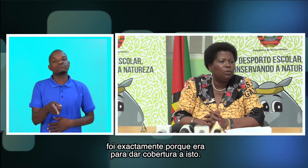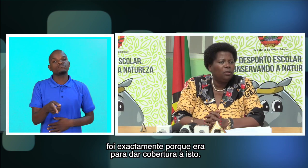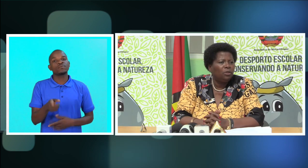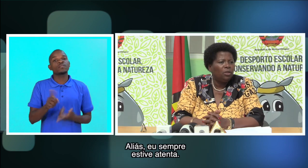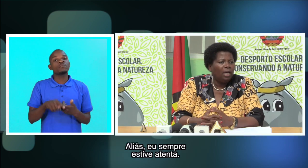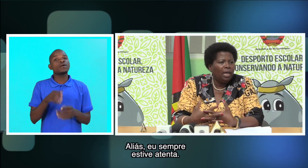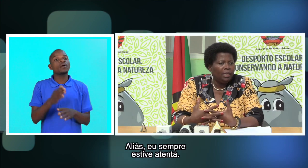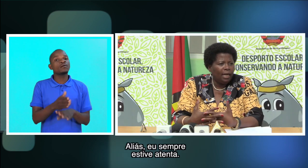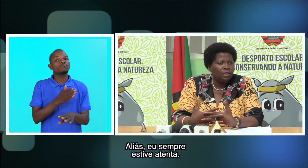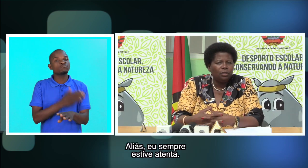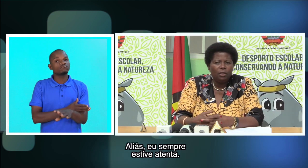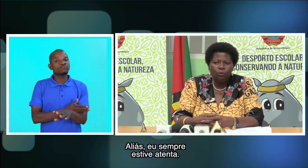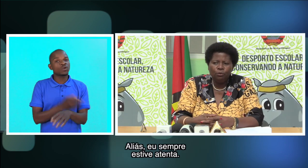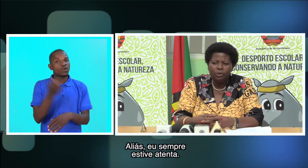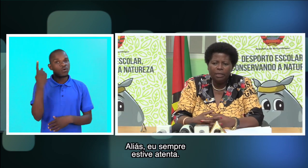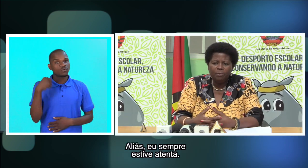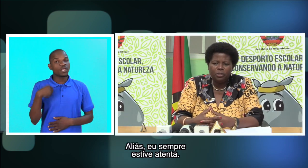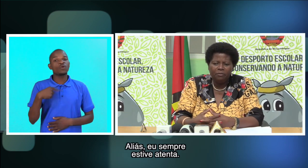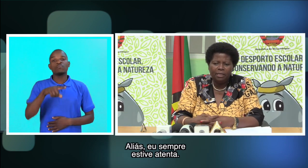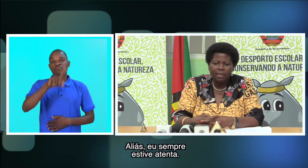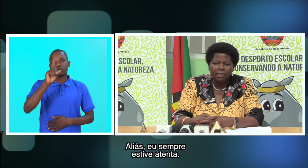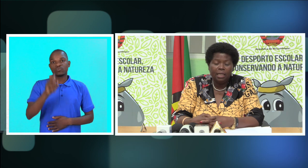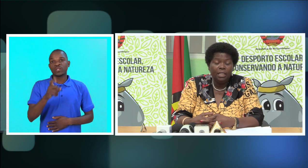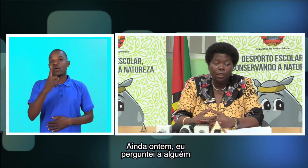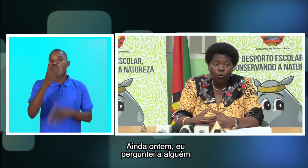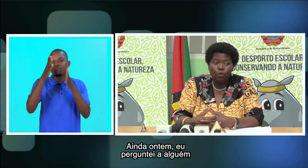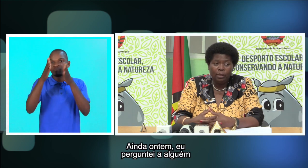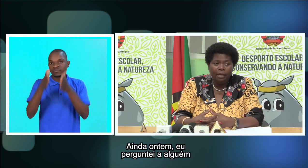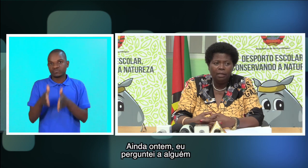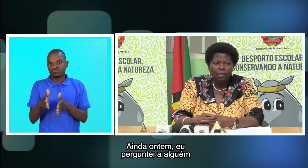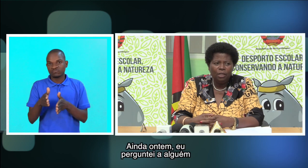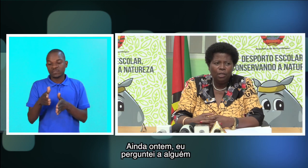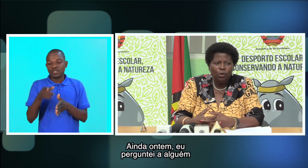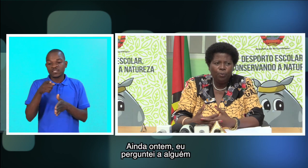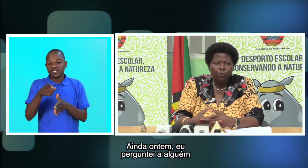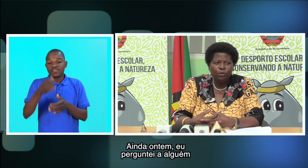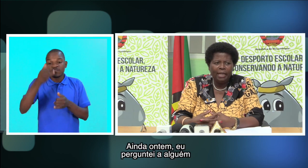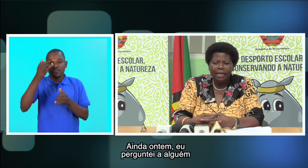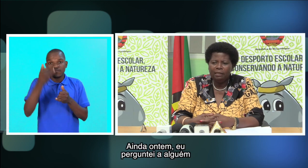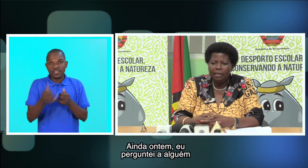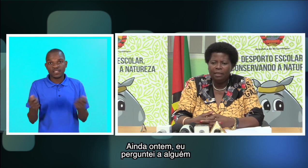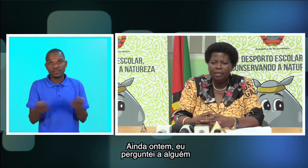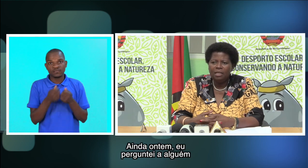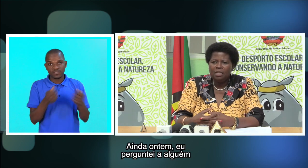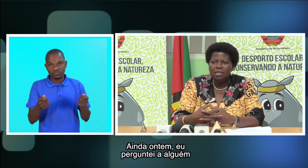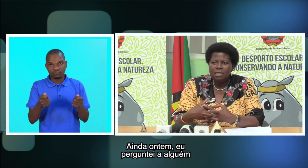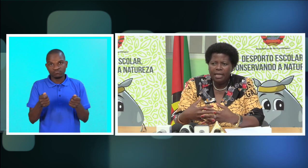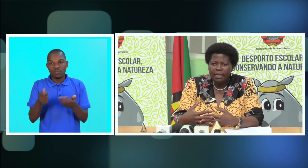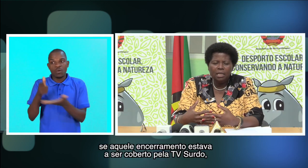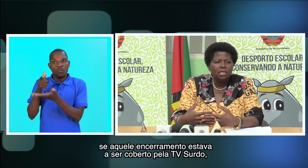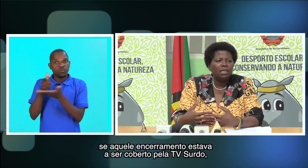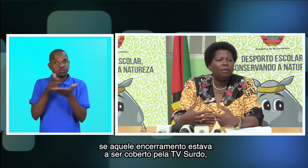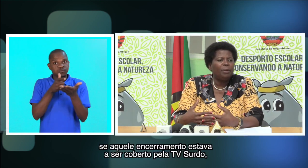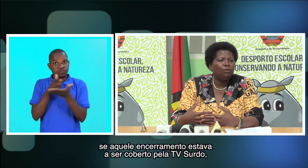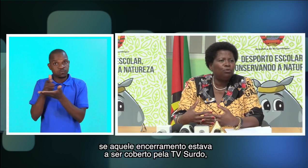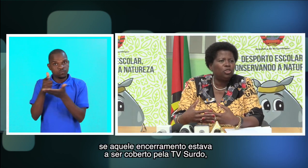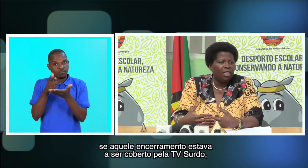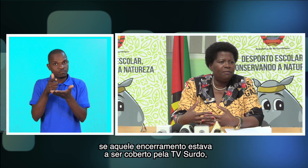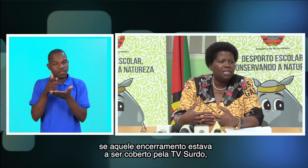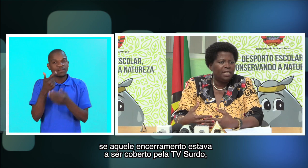Aliás, eu sempre estive atenta. Ainda ontem, eu perguntei a alguém se aquele encerramento estava a